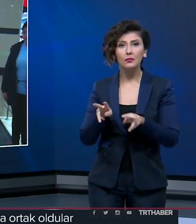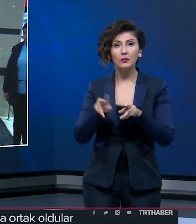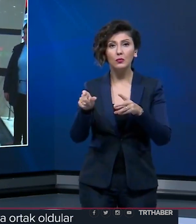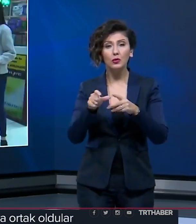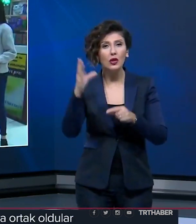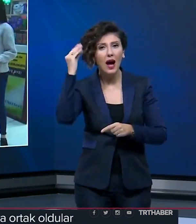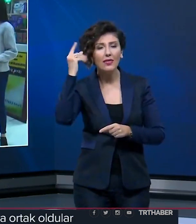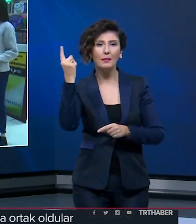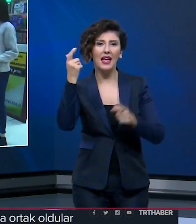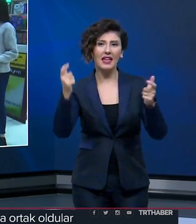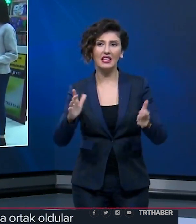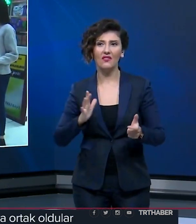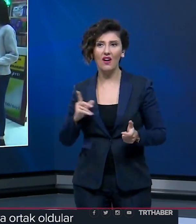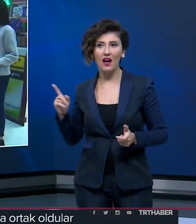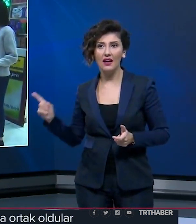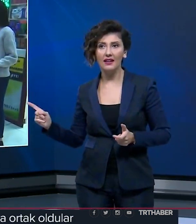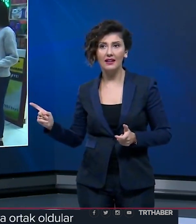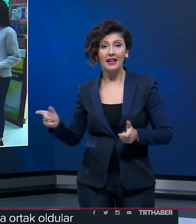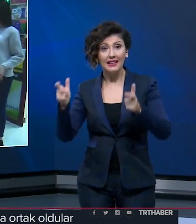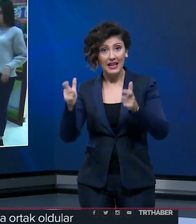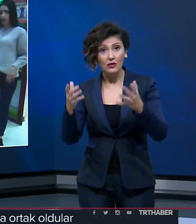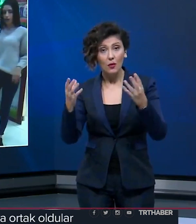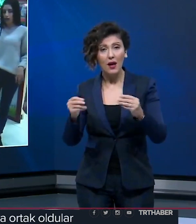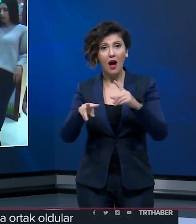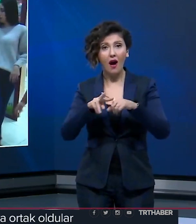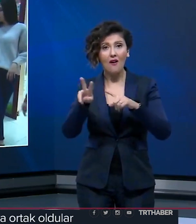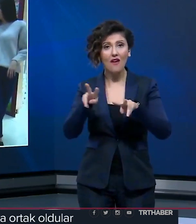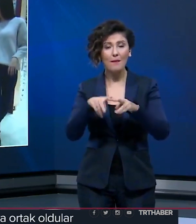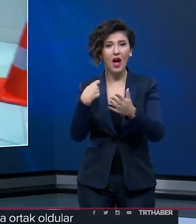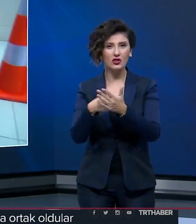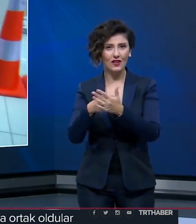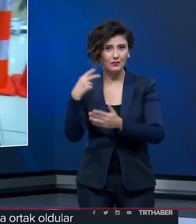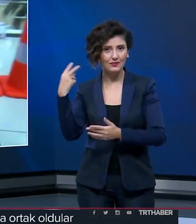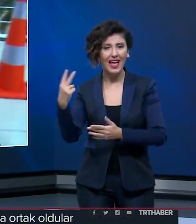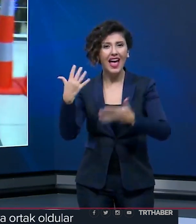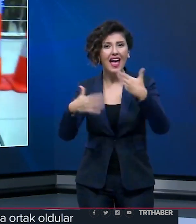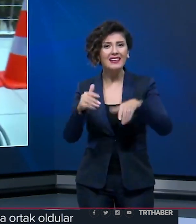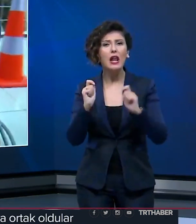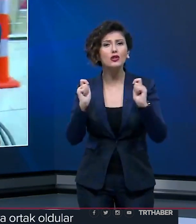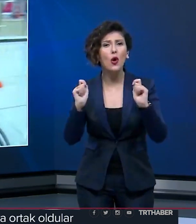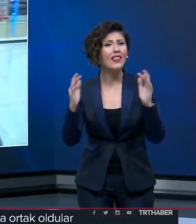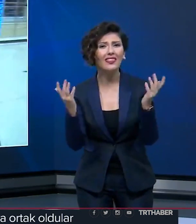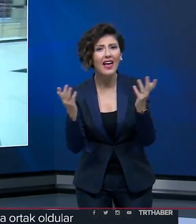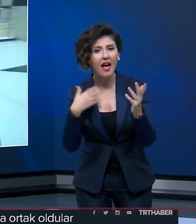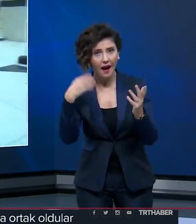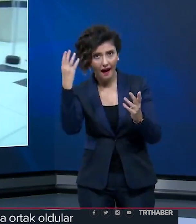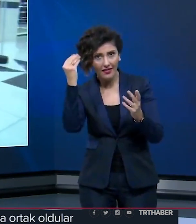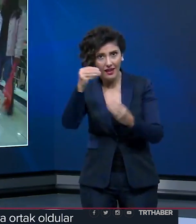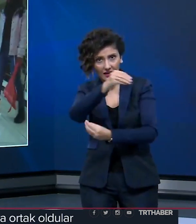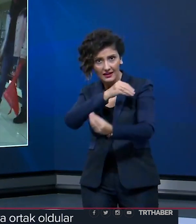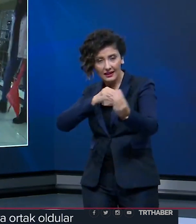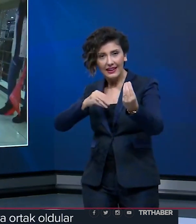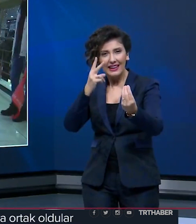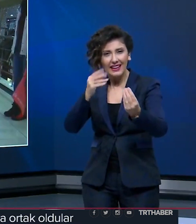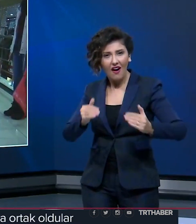Muşta anlamlı bir etkinlik düzenlendi. Kentte bulunan bir AVM'de engellilerin yaşadığı zorluklara dikkat çekmek için iki